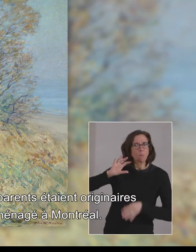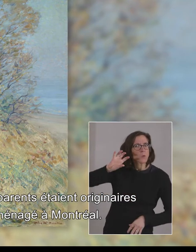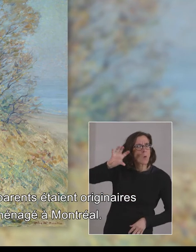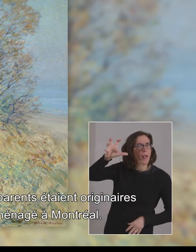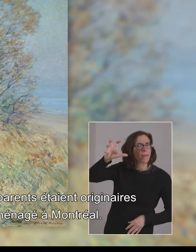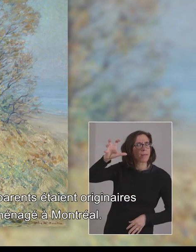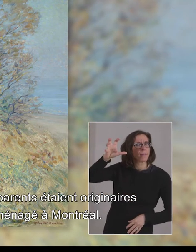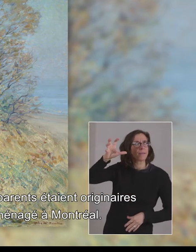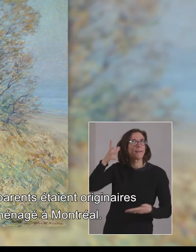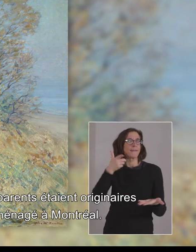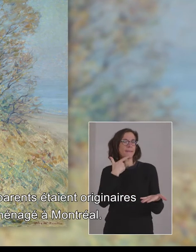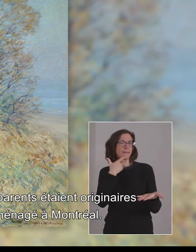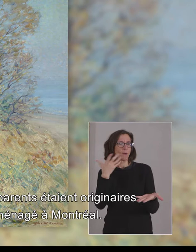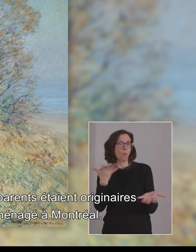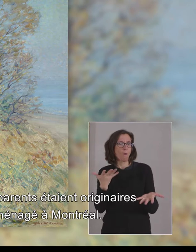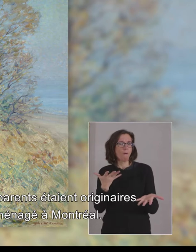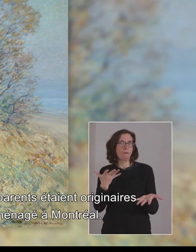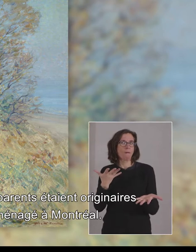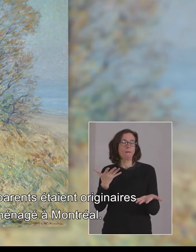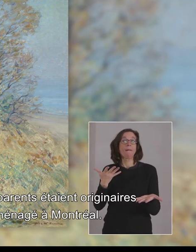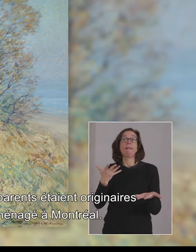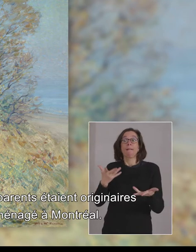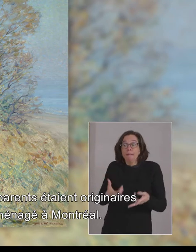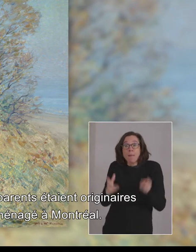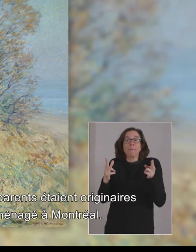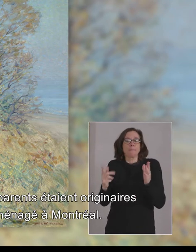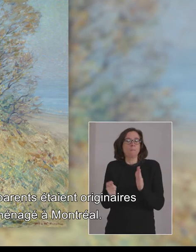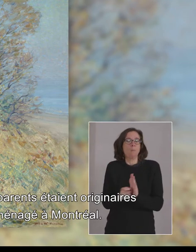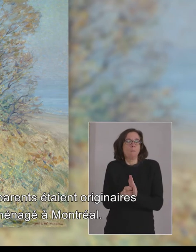-Bretagne, puis la famille a déménagé à Montréal.